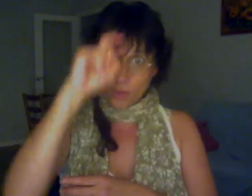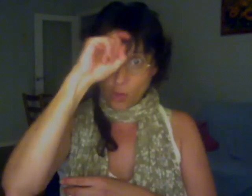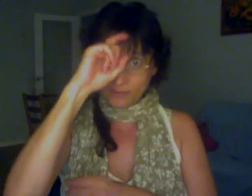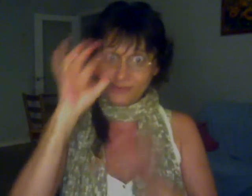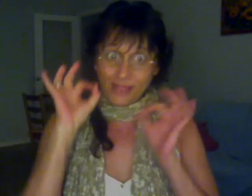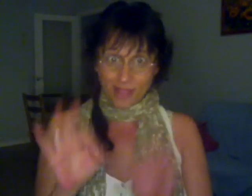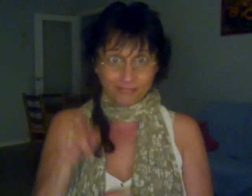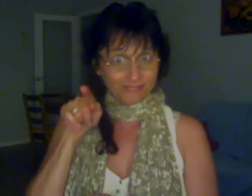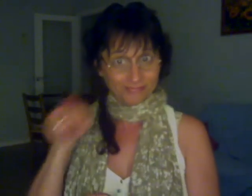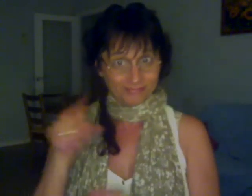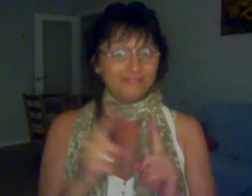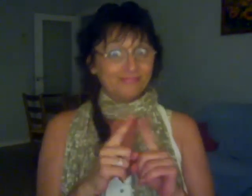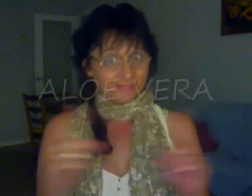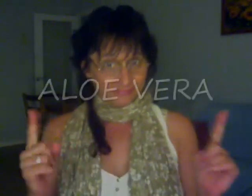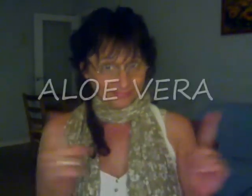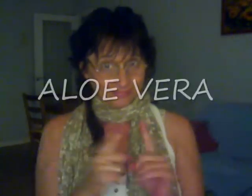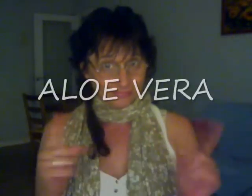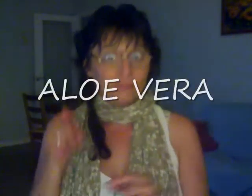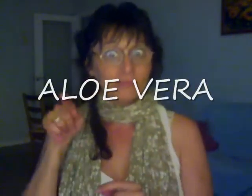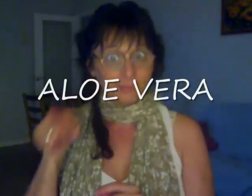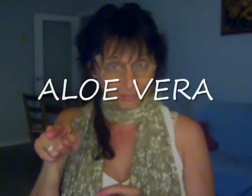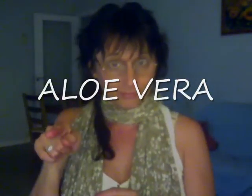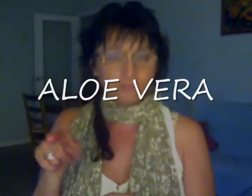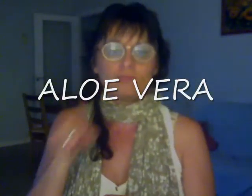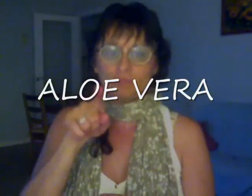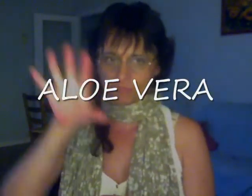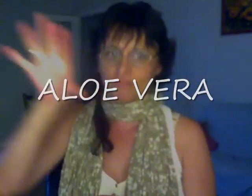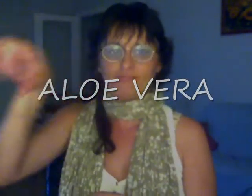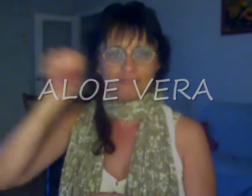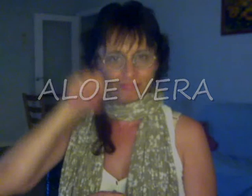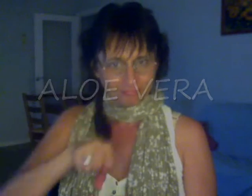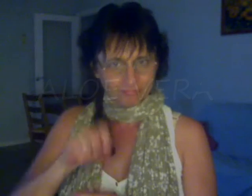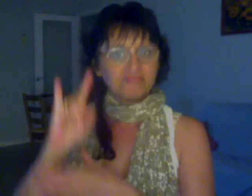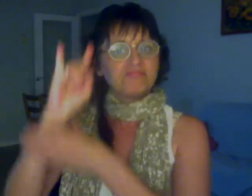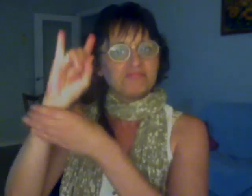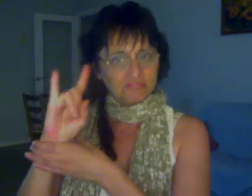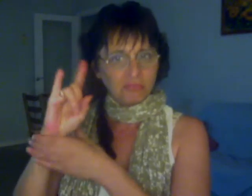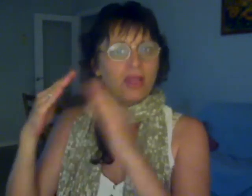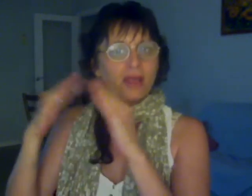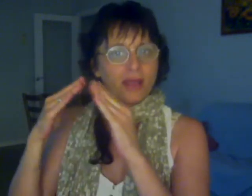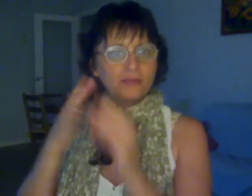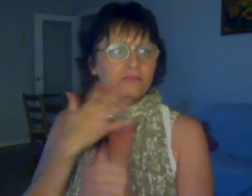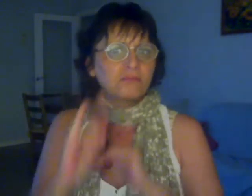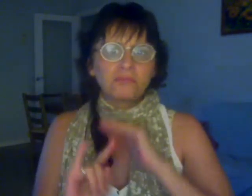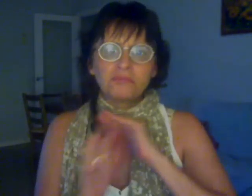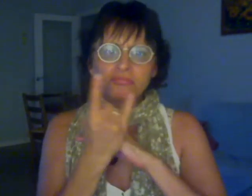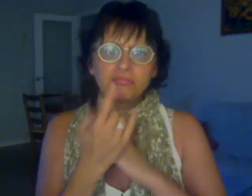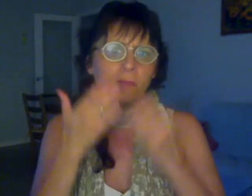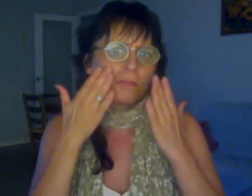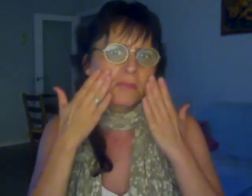Jara y Sedal Tu problema de café y pesca de televisión española Ahora también en el kiosco Con la revista Jara y Sedal Y